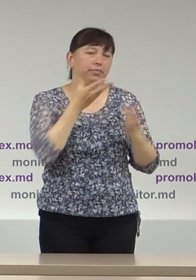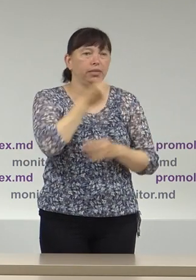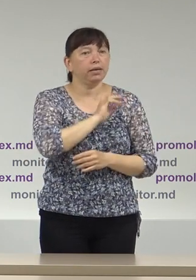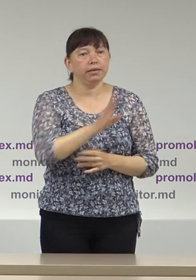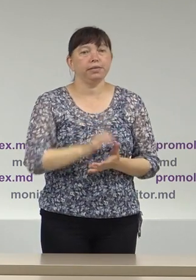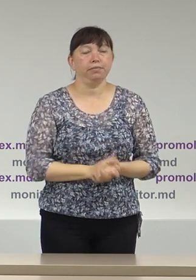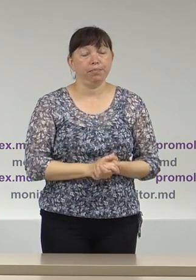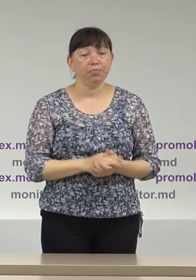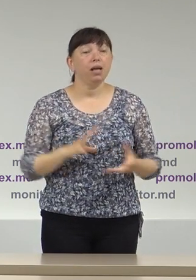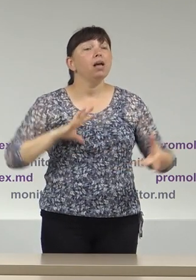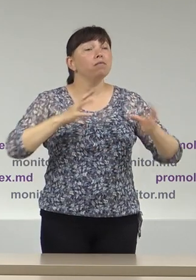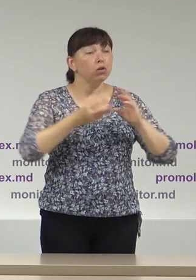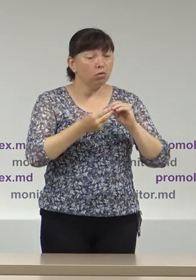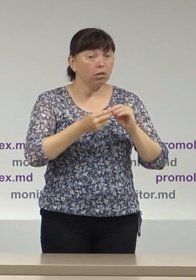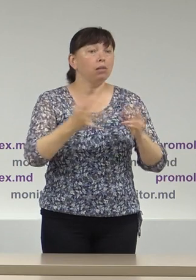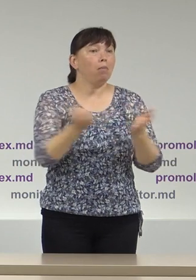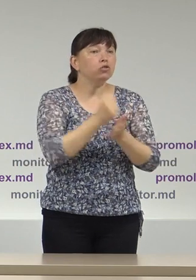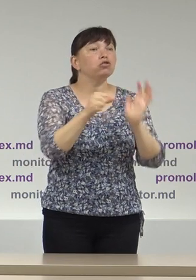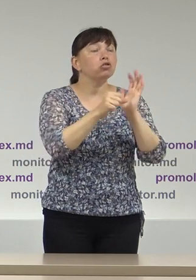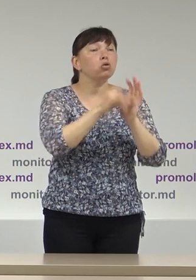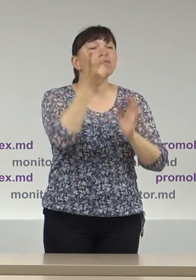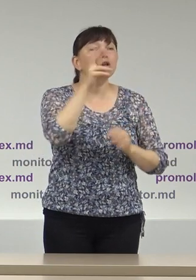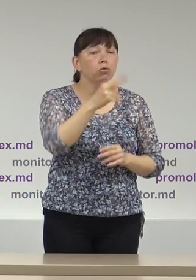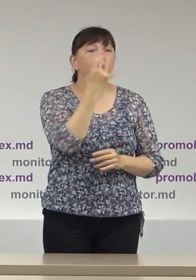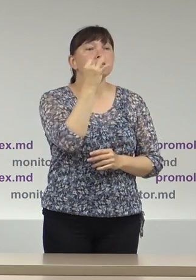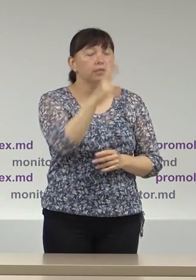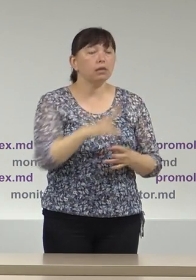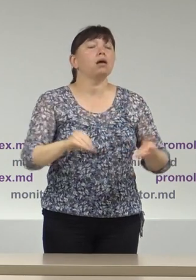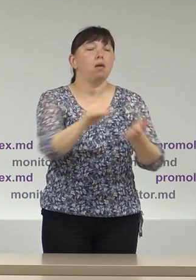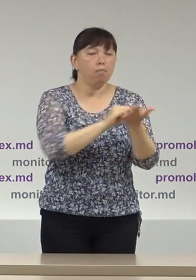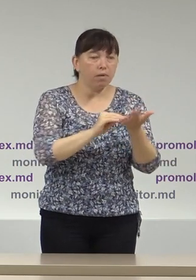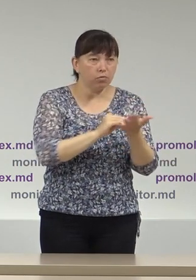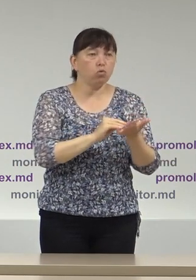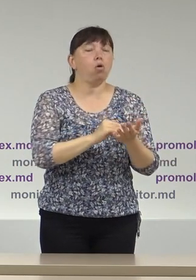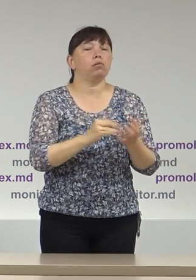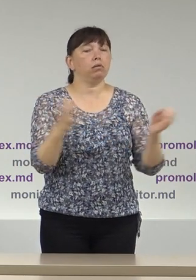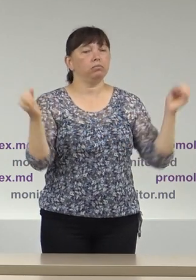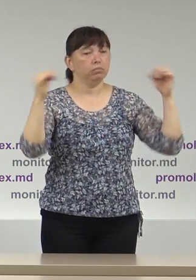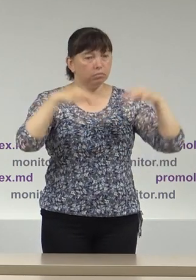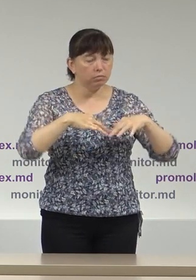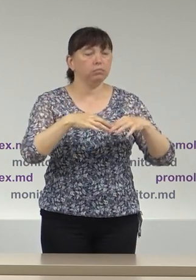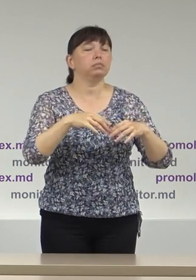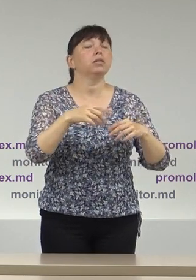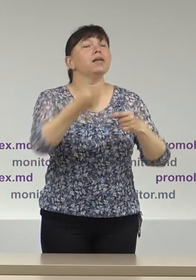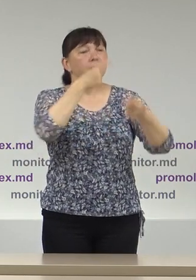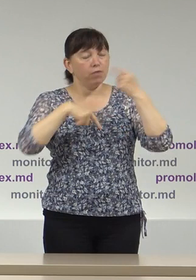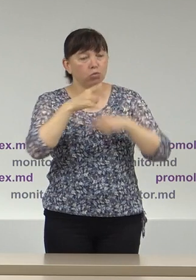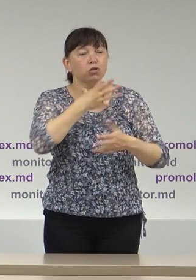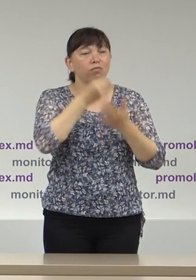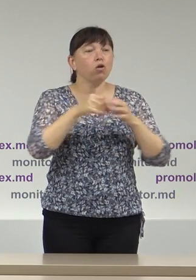Într-un final, în data de 7 iunie, CEC a mai întreprins o tentativă sau a revenit la cotărârea sa